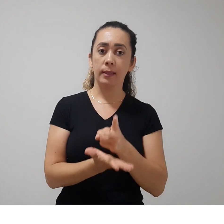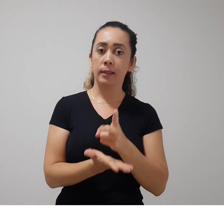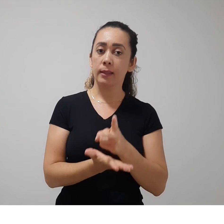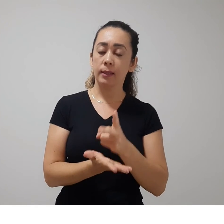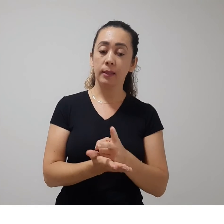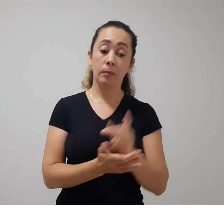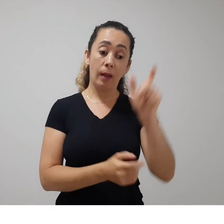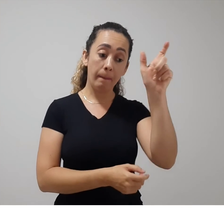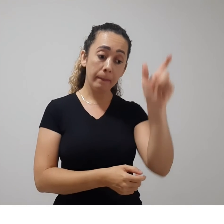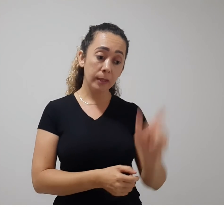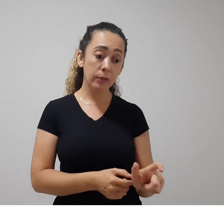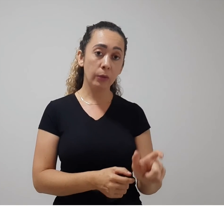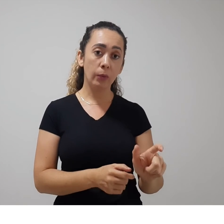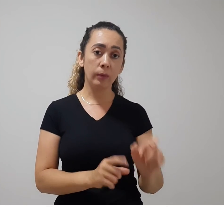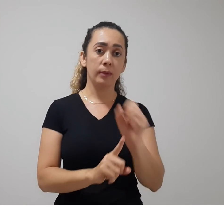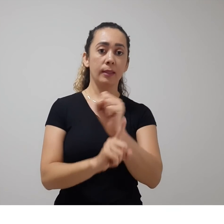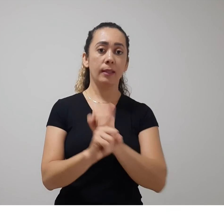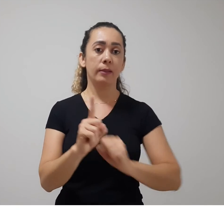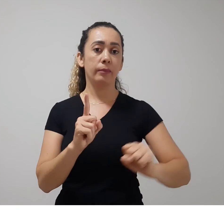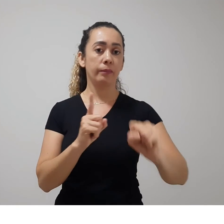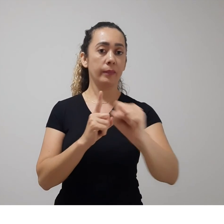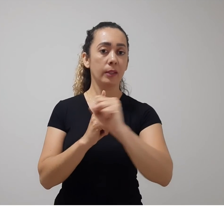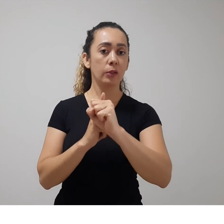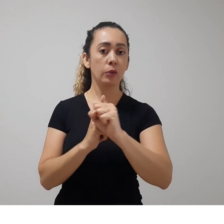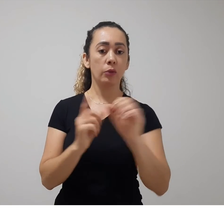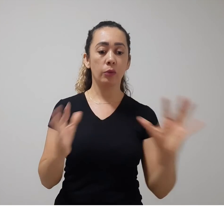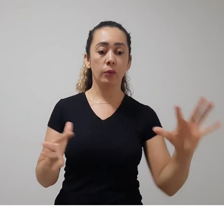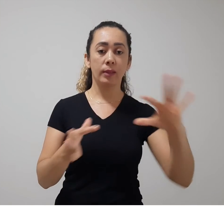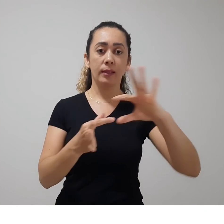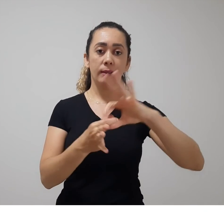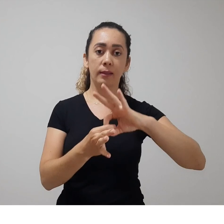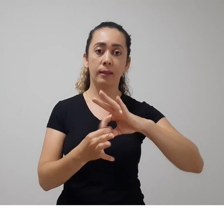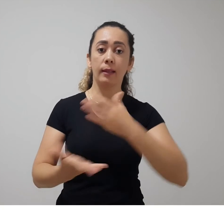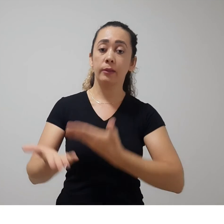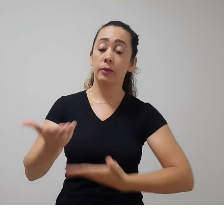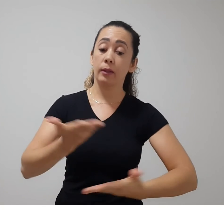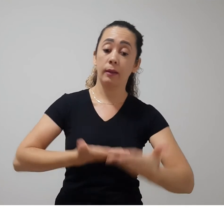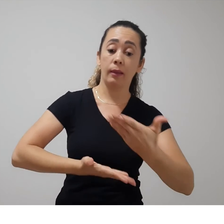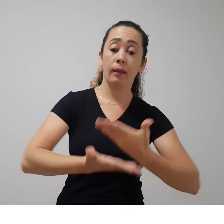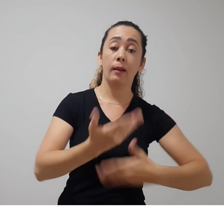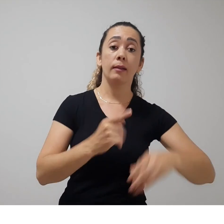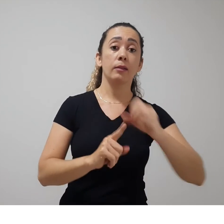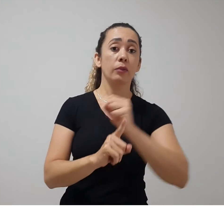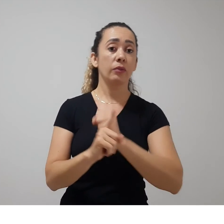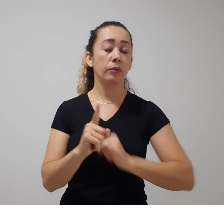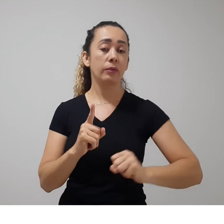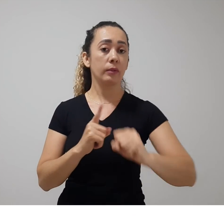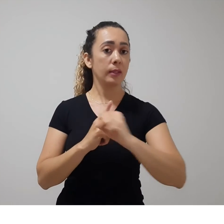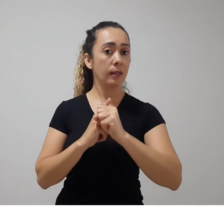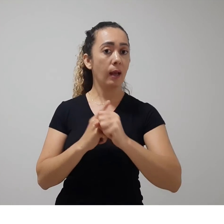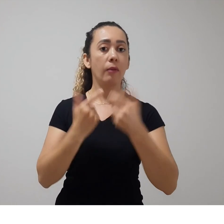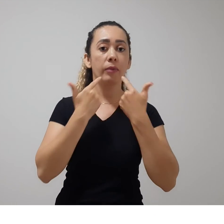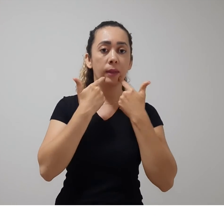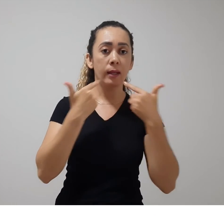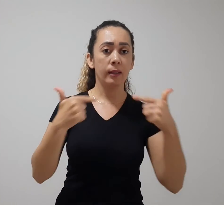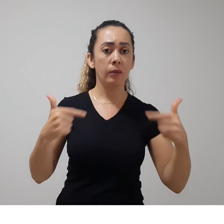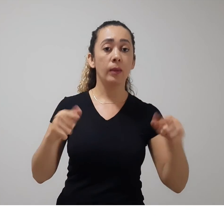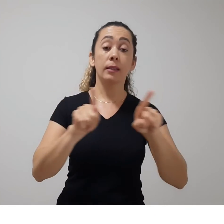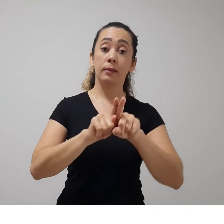indivíduo e a sociedade, o intenso efeito da interação social, da linguagem e da cultura sobre o processo